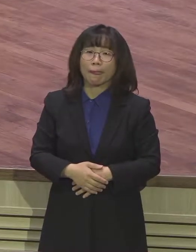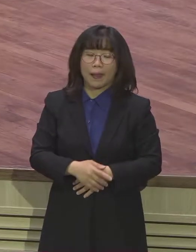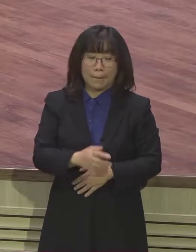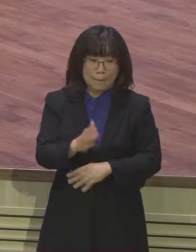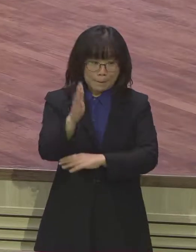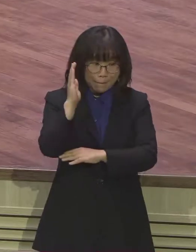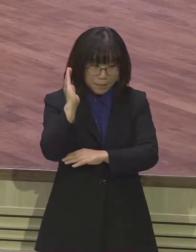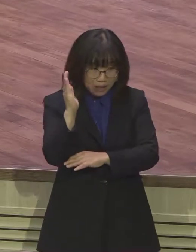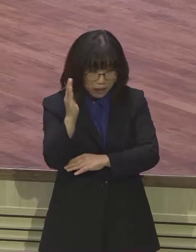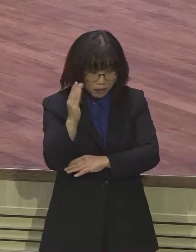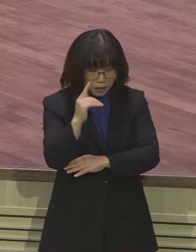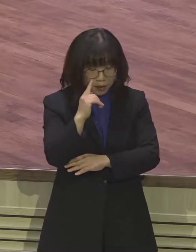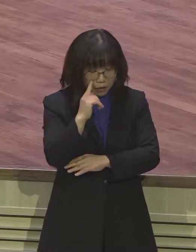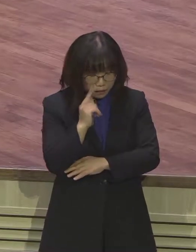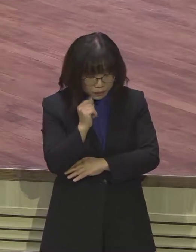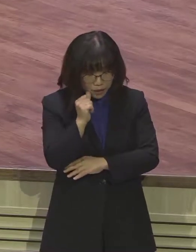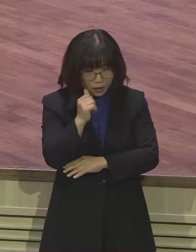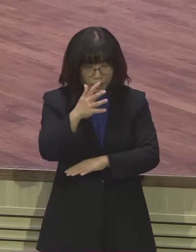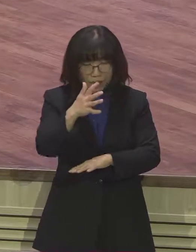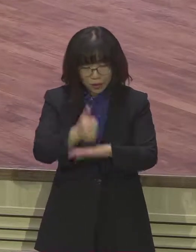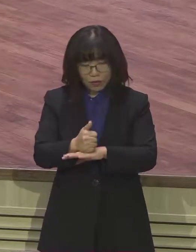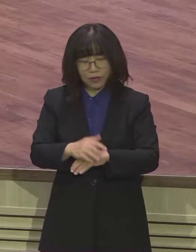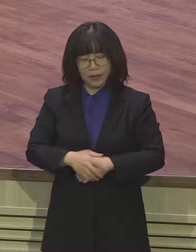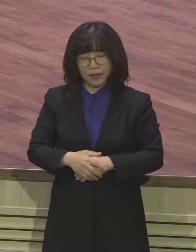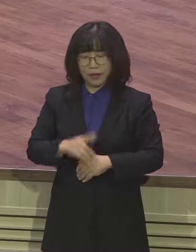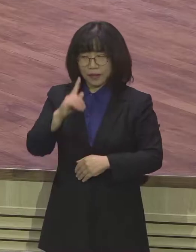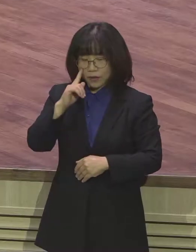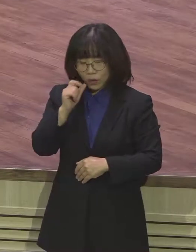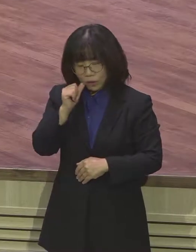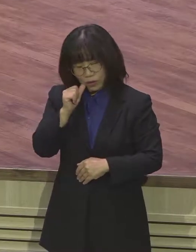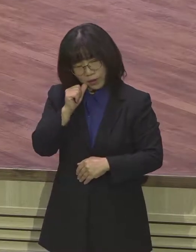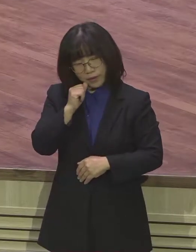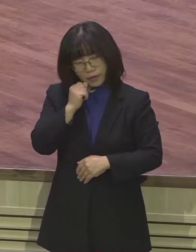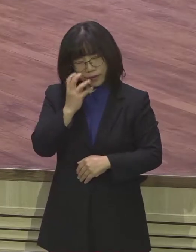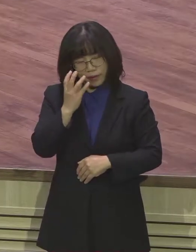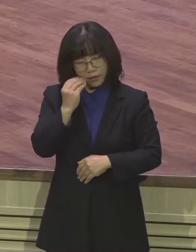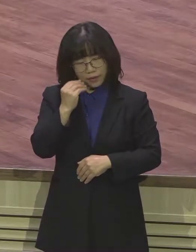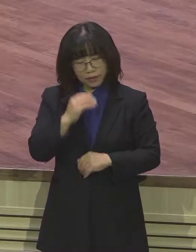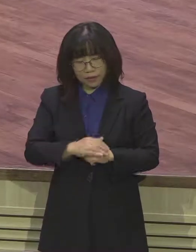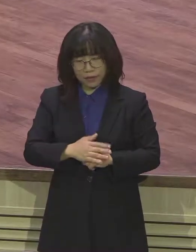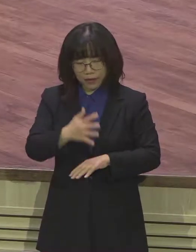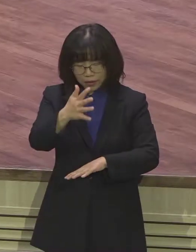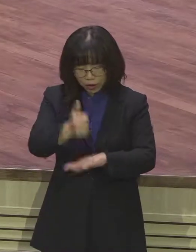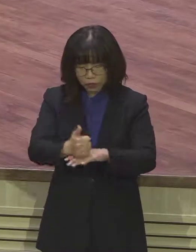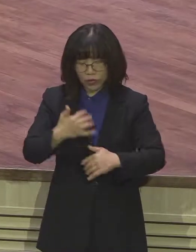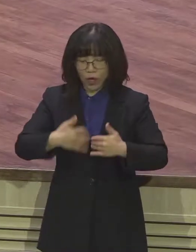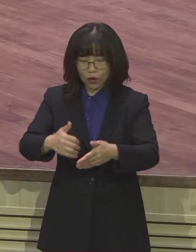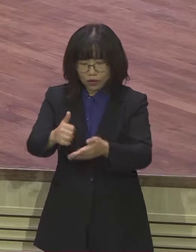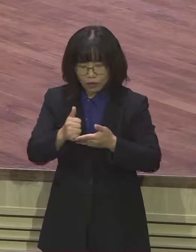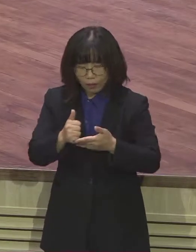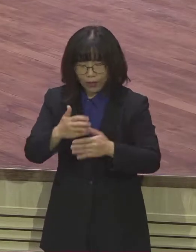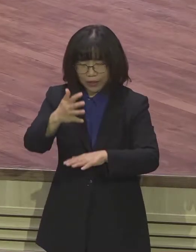나중에 와서 목사님 말씀 은혜 받았습니다 이러시더라고요 보면 제가 그분의 장고밖에 없는데 또 어떤 분들은요